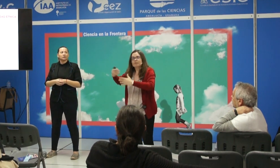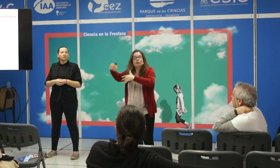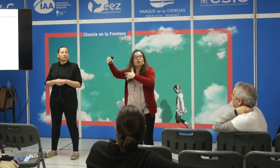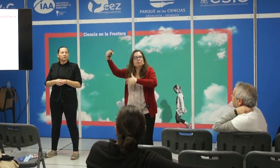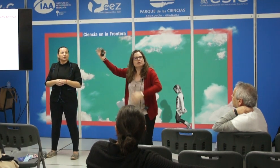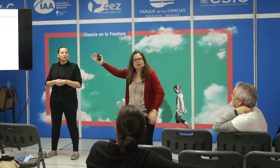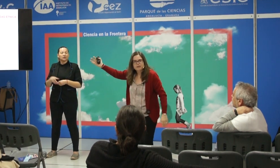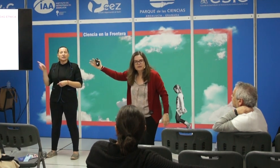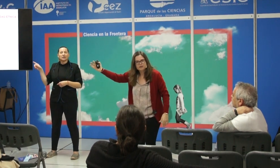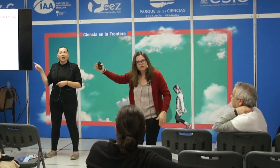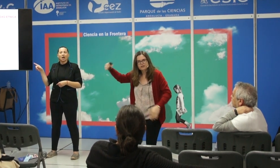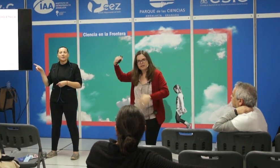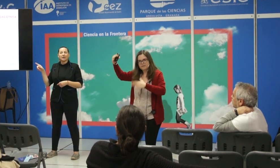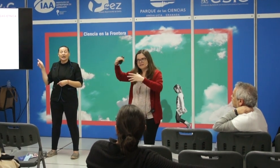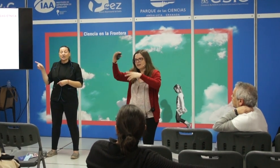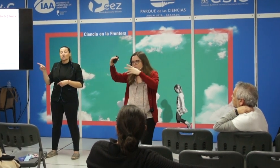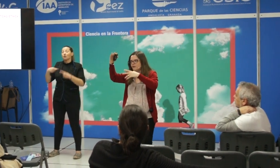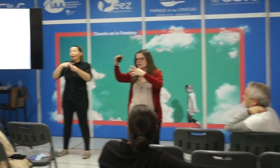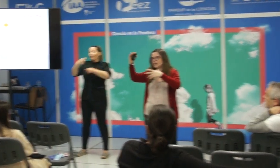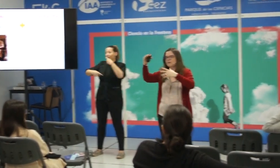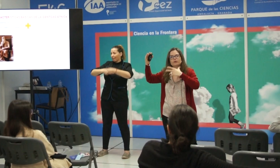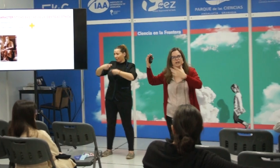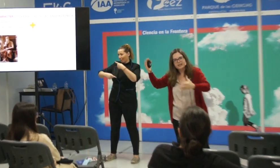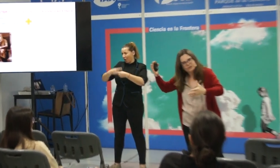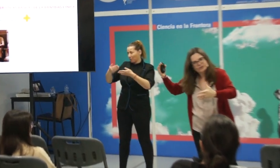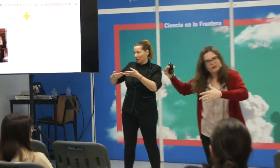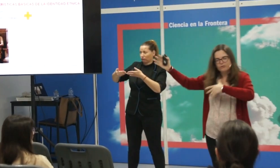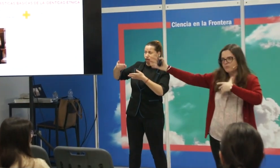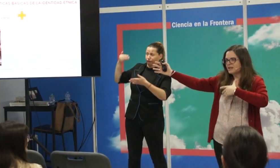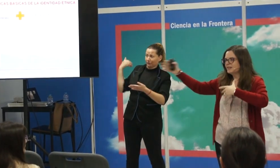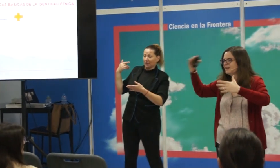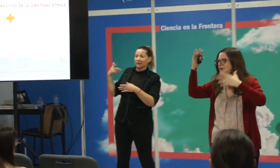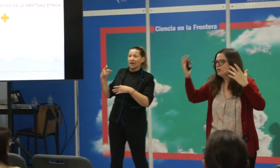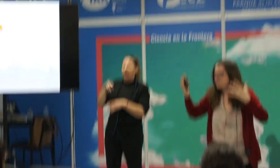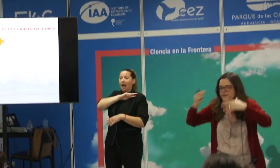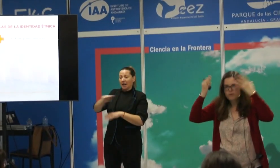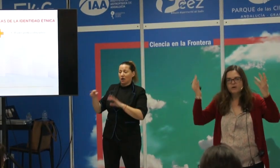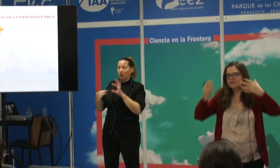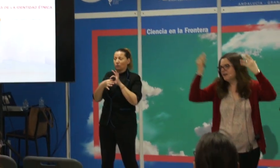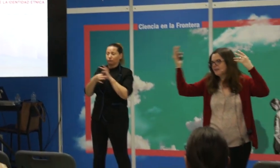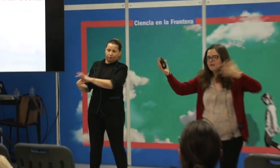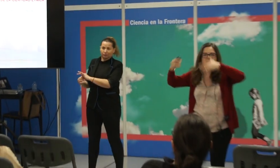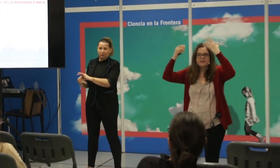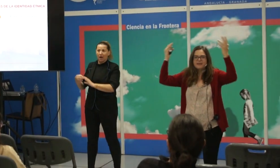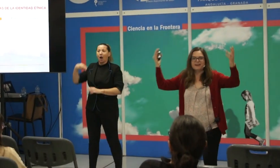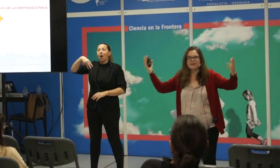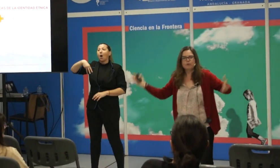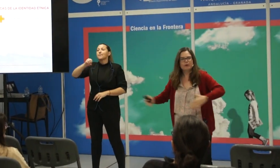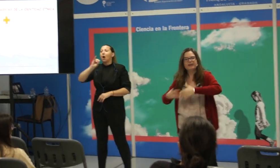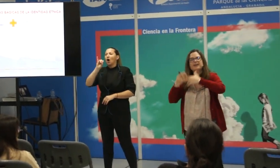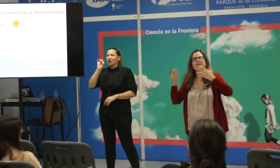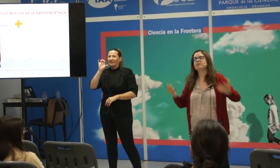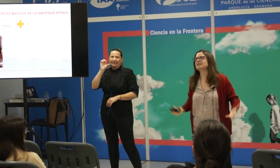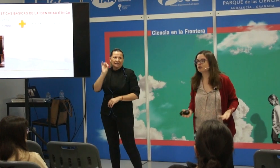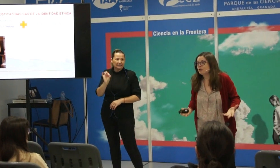Y tenemos unos supuestos ancestros que además están unidos al ámbito religioso, o pueda ser Moisés, figuras, el rey David, el rey